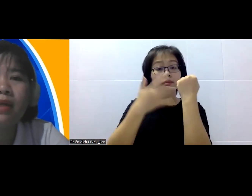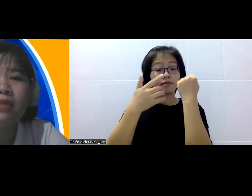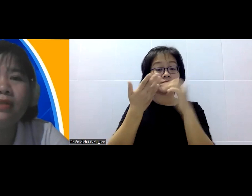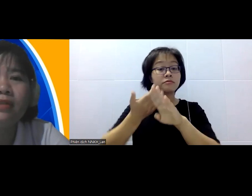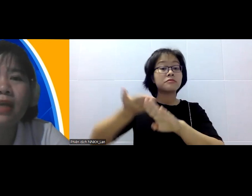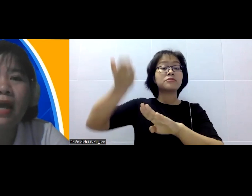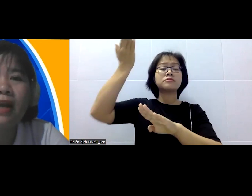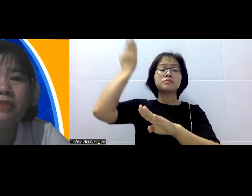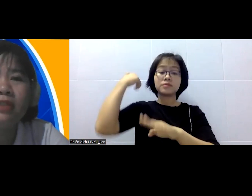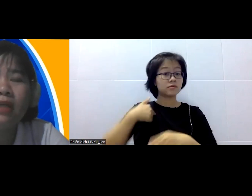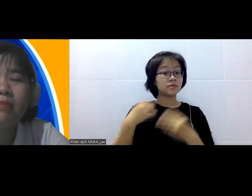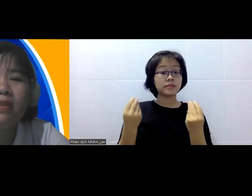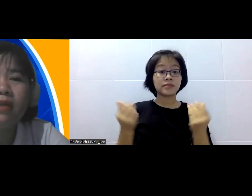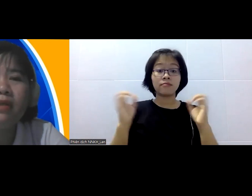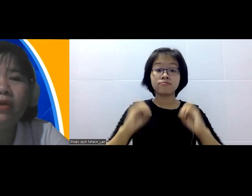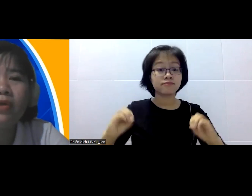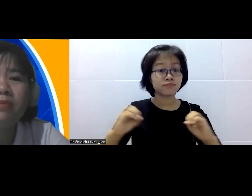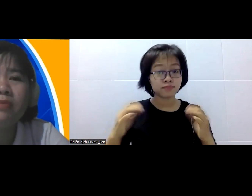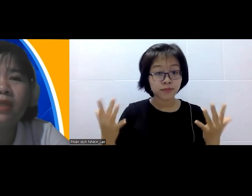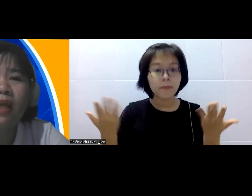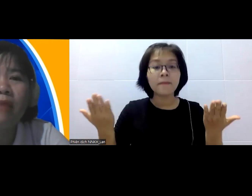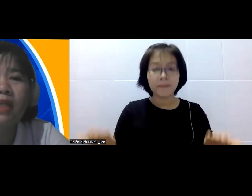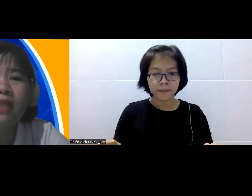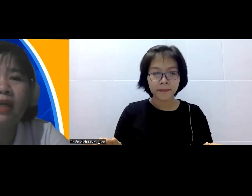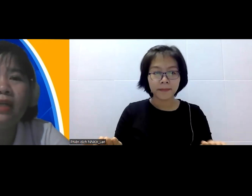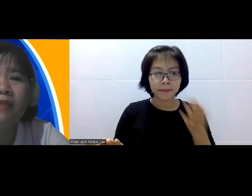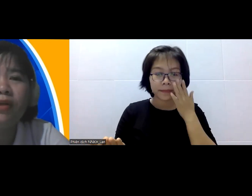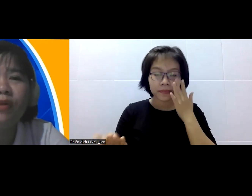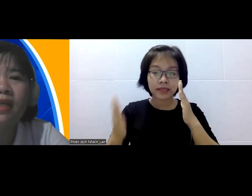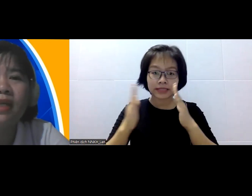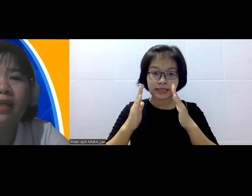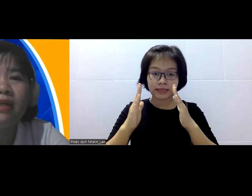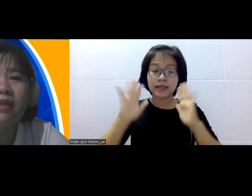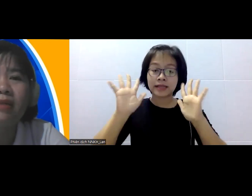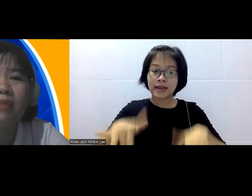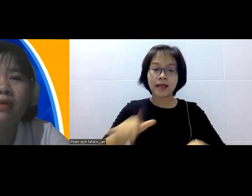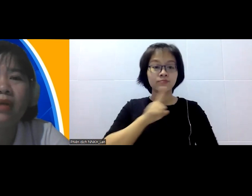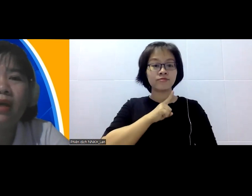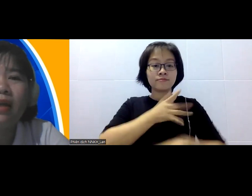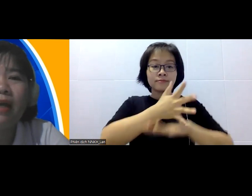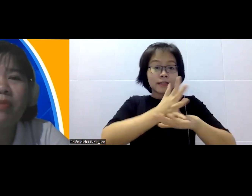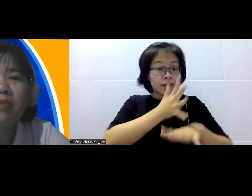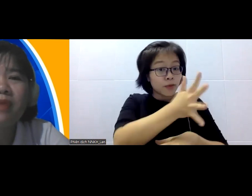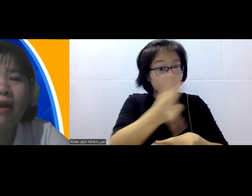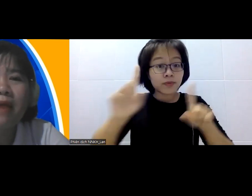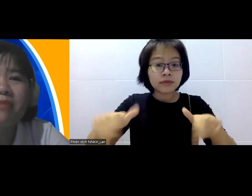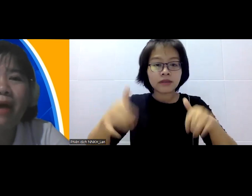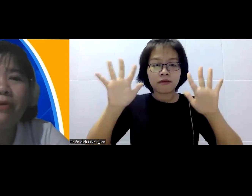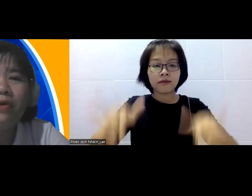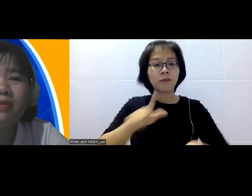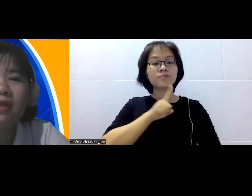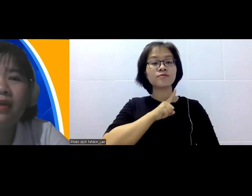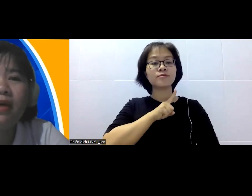bây giờ mình đầu tư cây nhà lá vườn mình chế biến nội dung video marketing rồi mình lấy ông nông dân làm